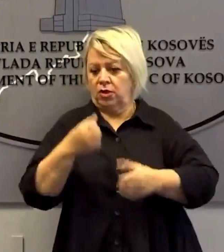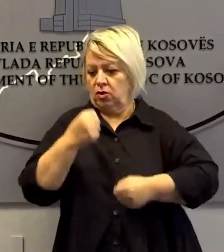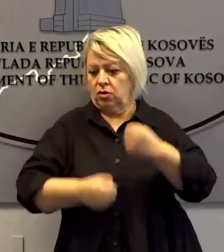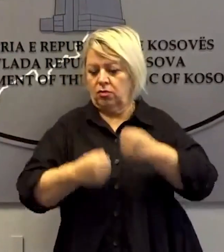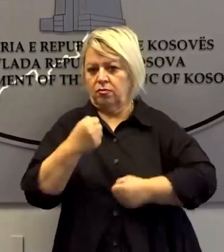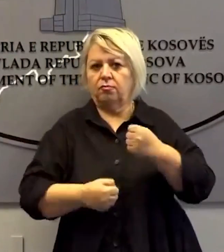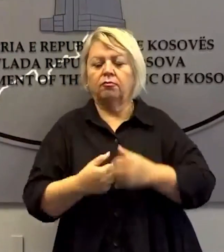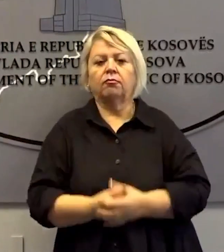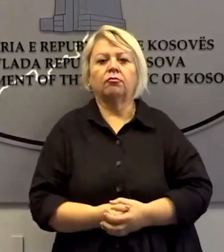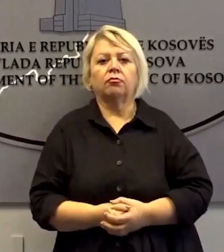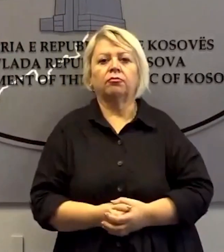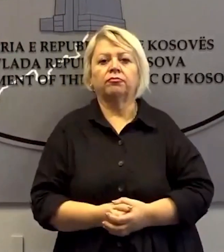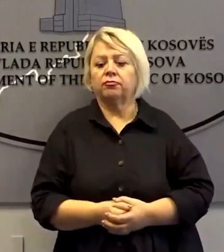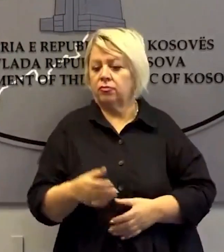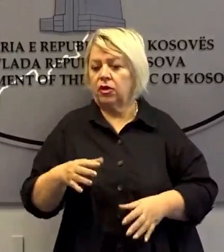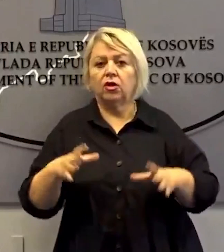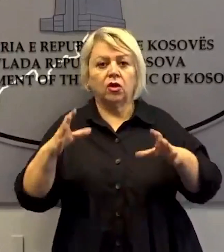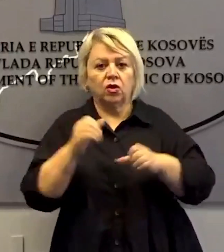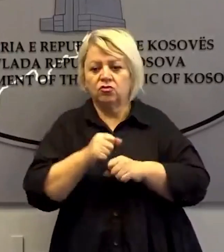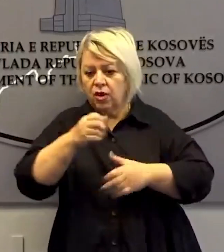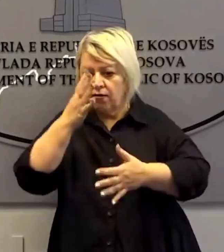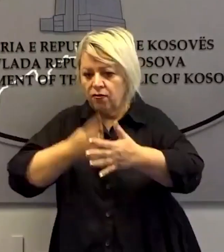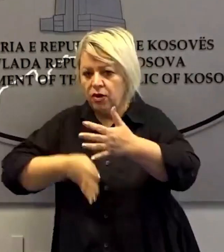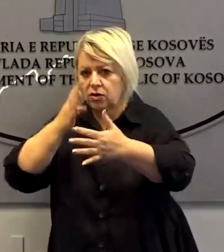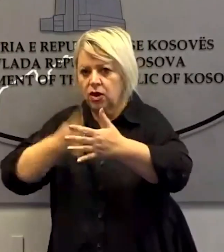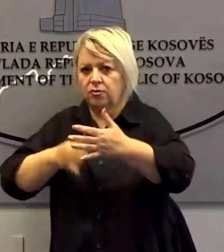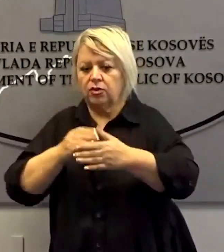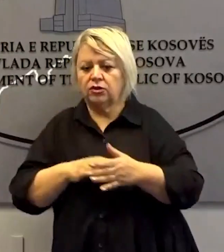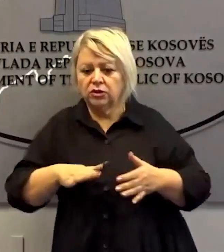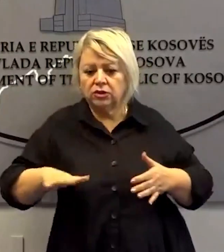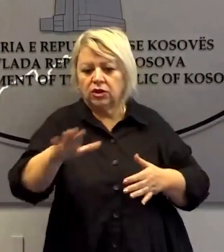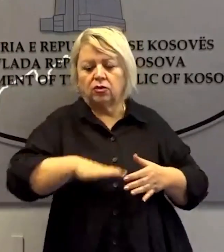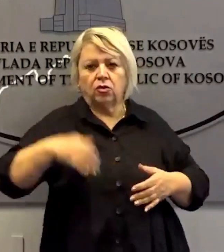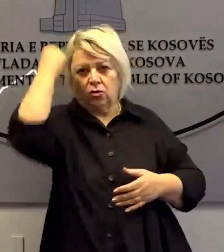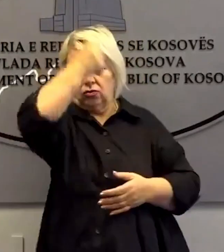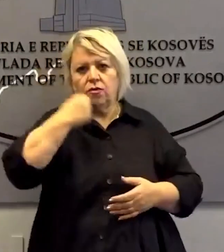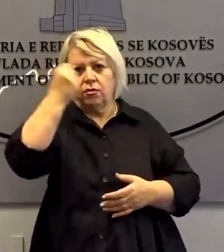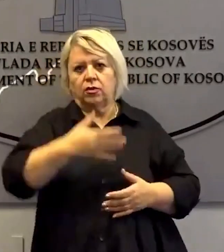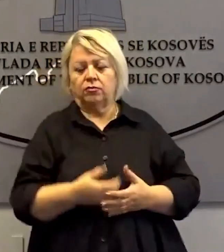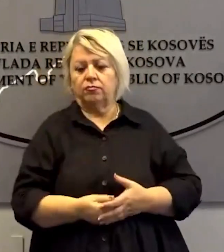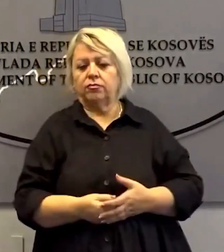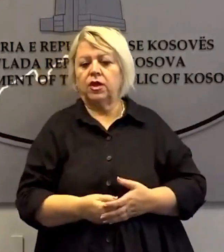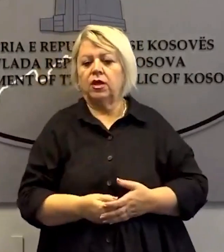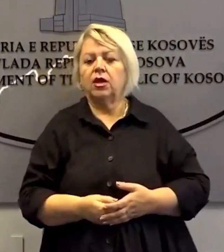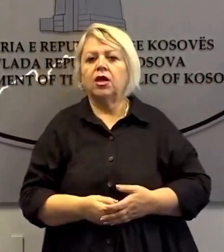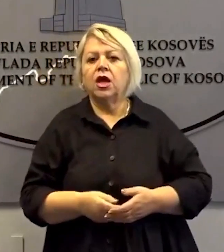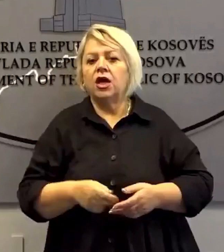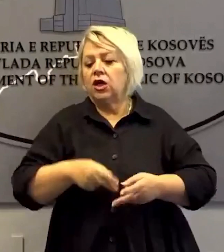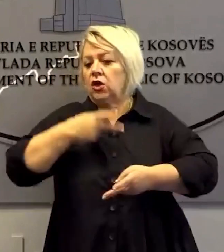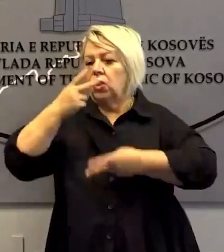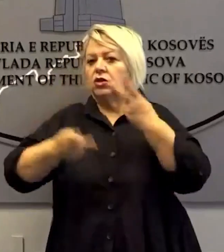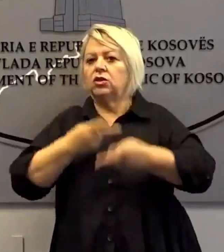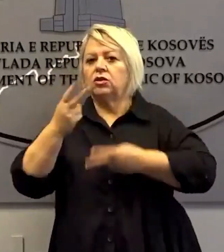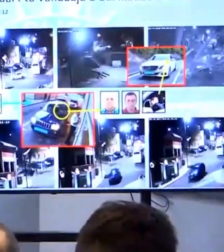terrorist në mbrojtjatë civile që kryen vëzhgime në teritorin e Kosovës e të cilet instruktor e kanë u